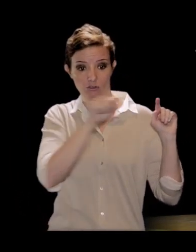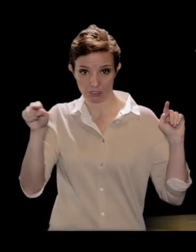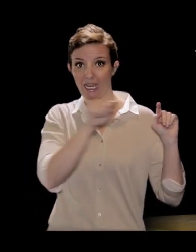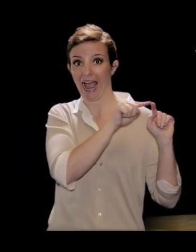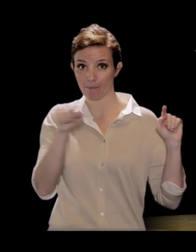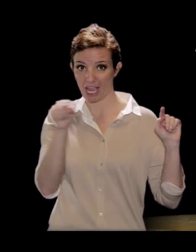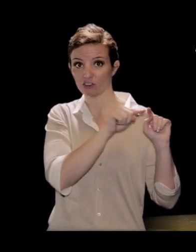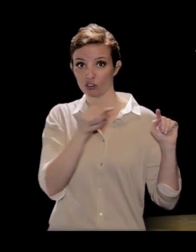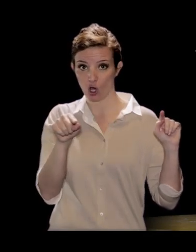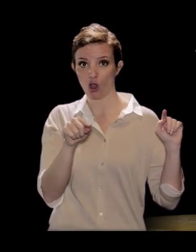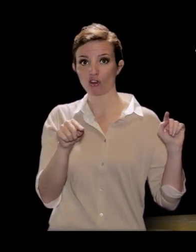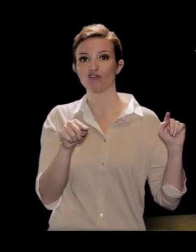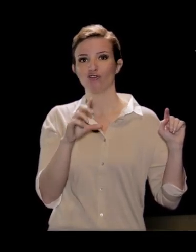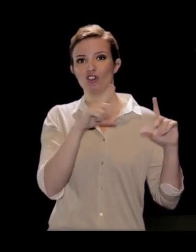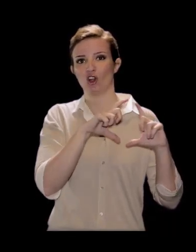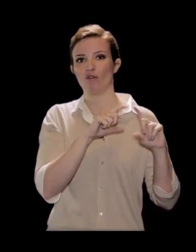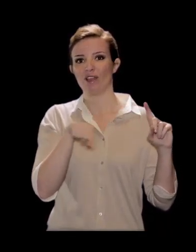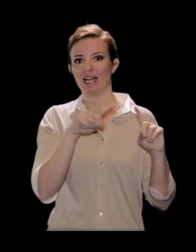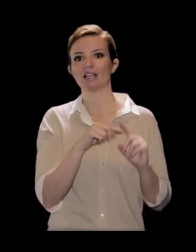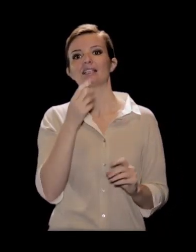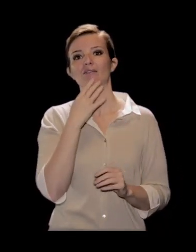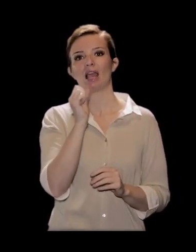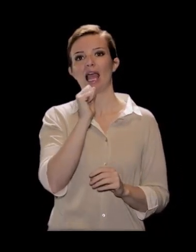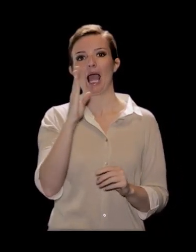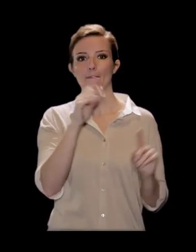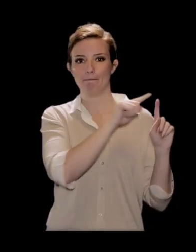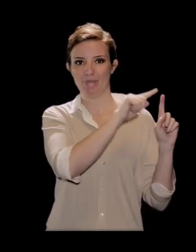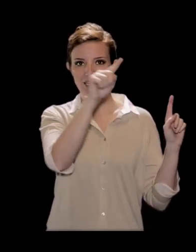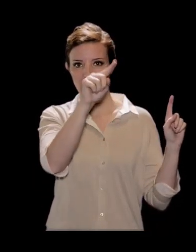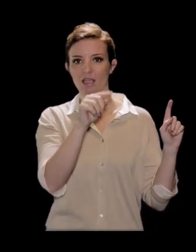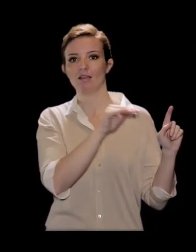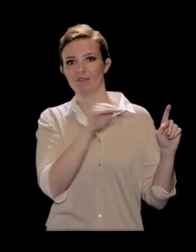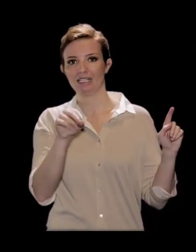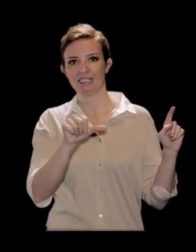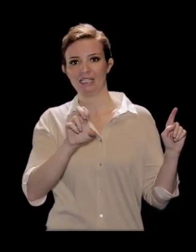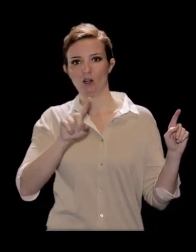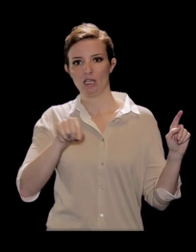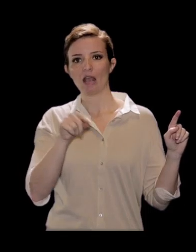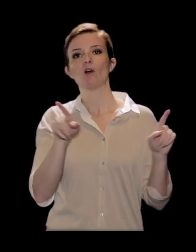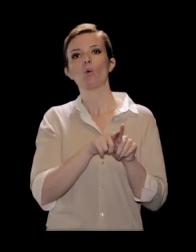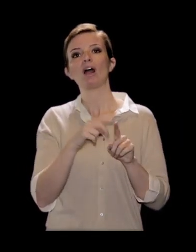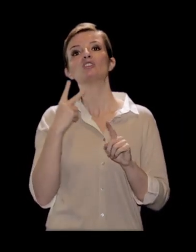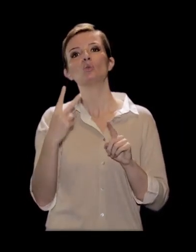fratto il seno di α è uguale a due volte R, ossia il diametro della circonferenza.